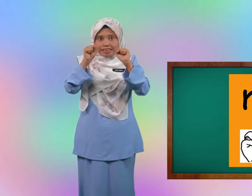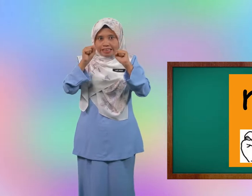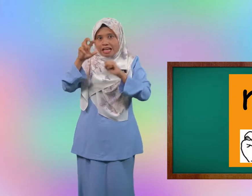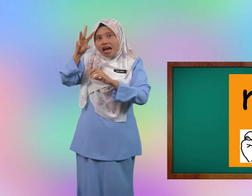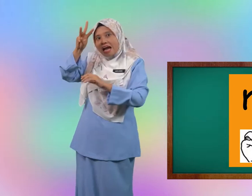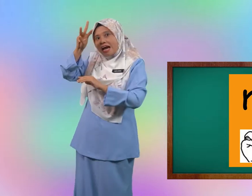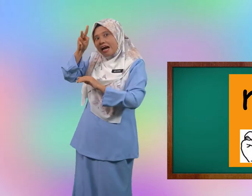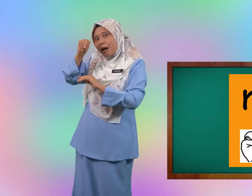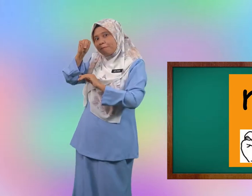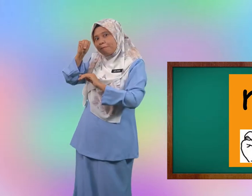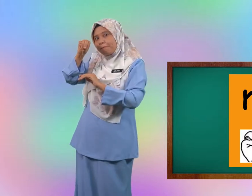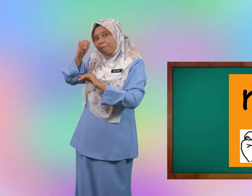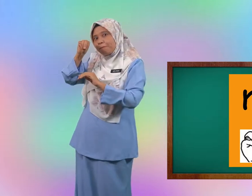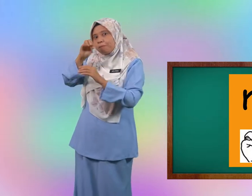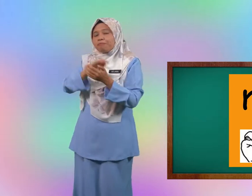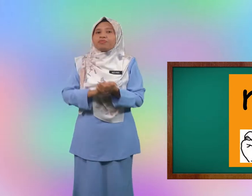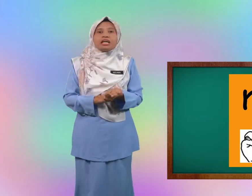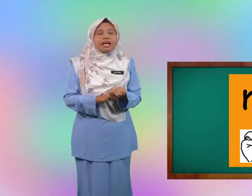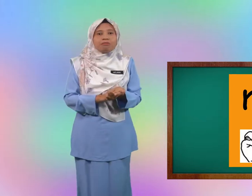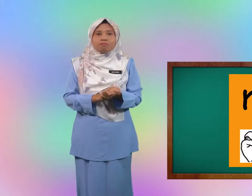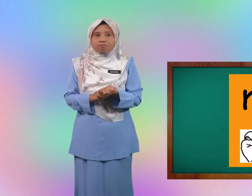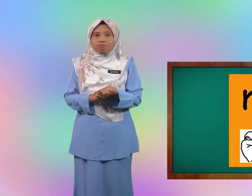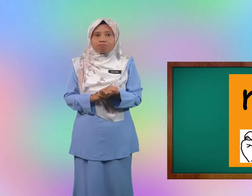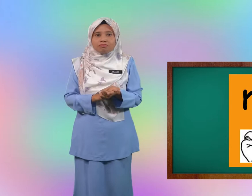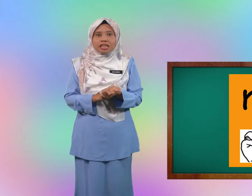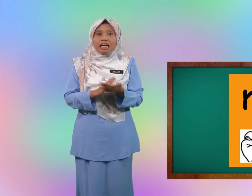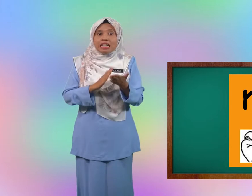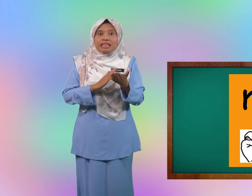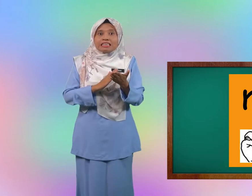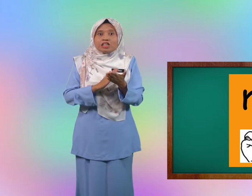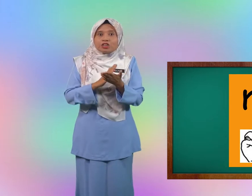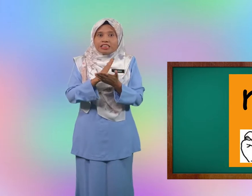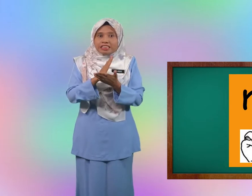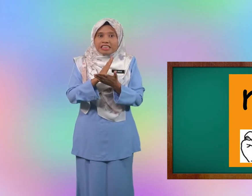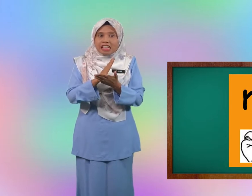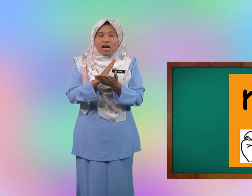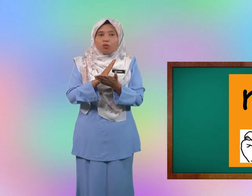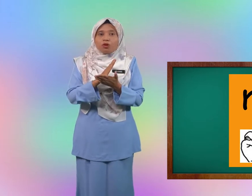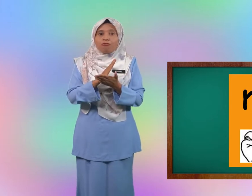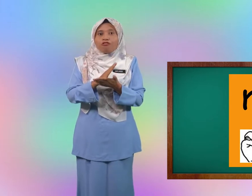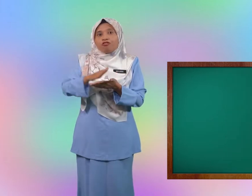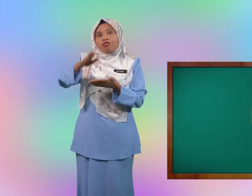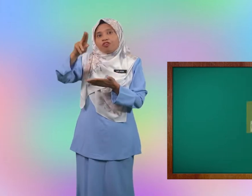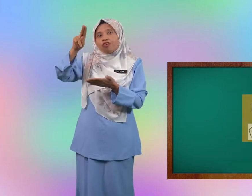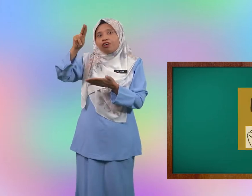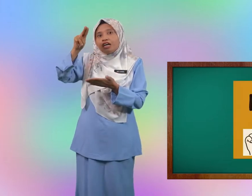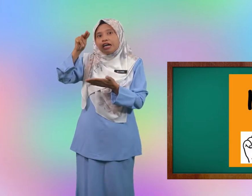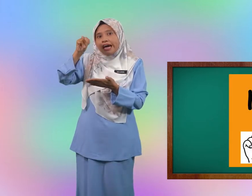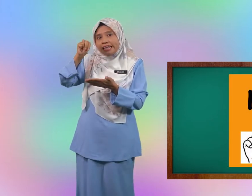M ok seterusnya huruf N